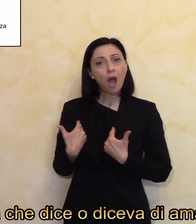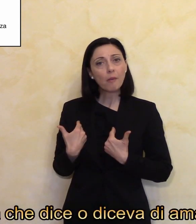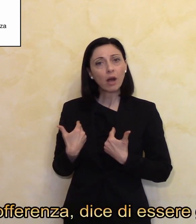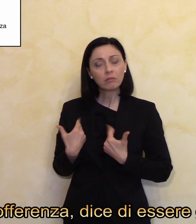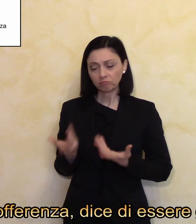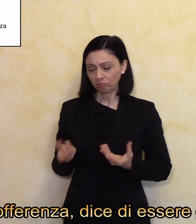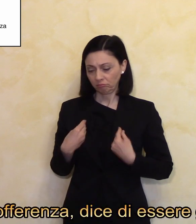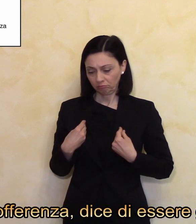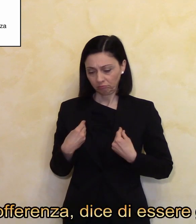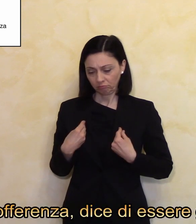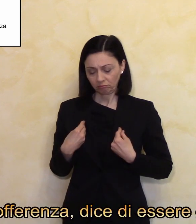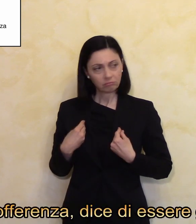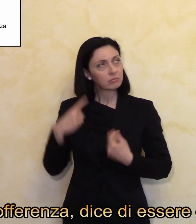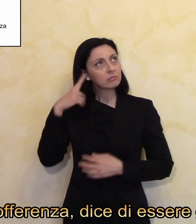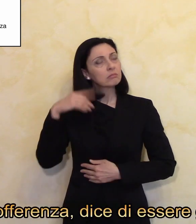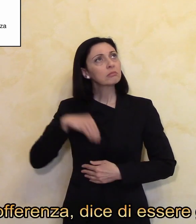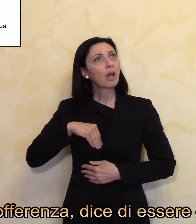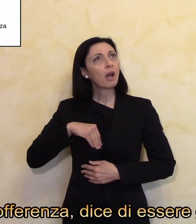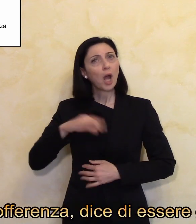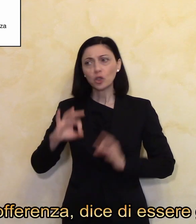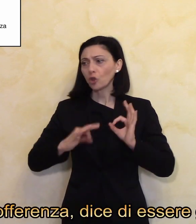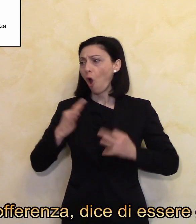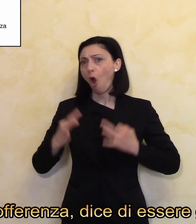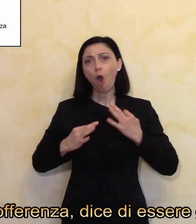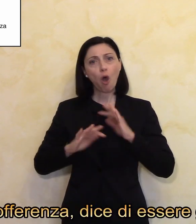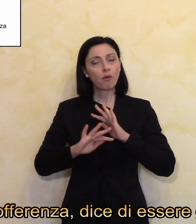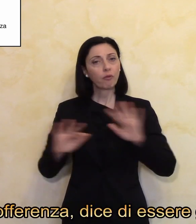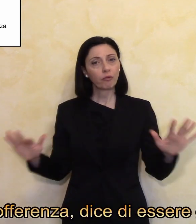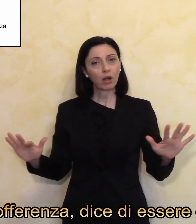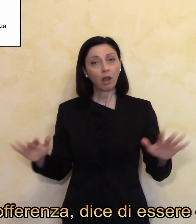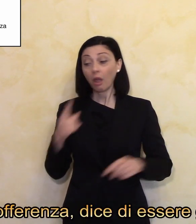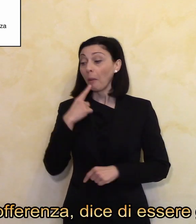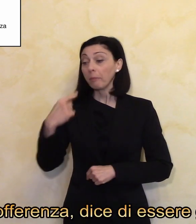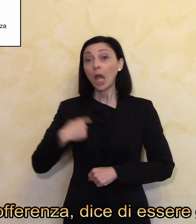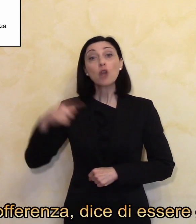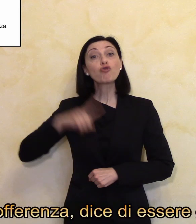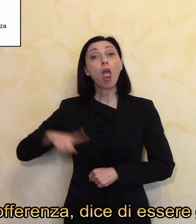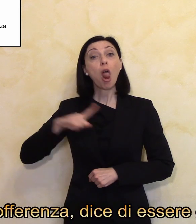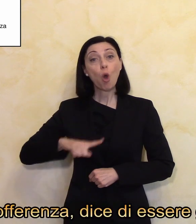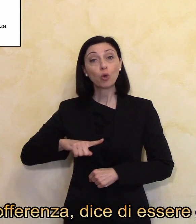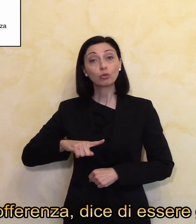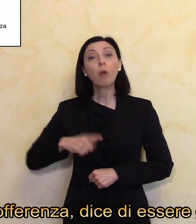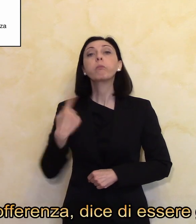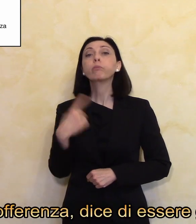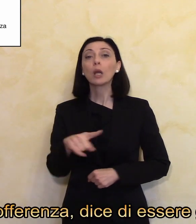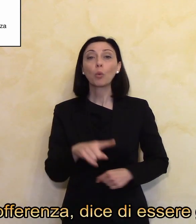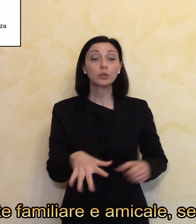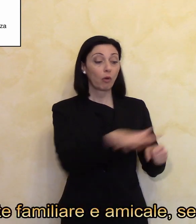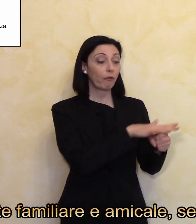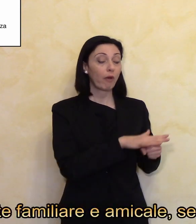amarti in realtà provi solo sofferenza, dice di essere geloso e ti priva